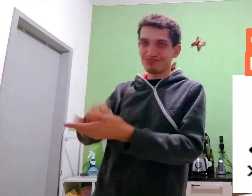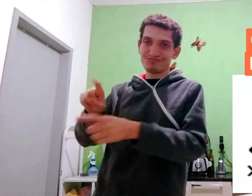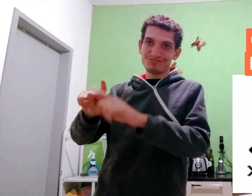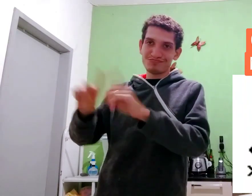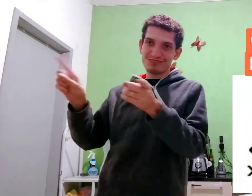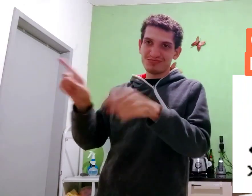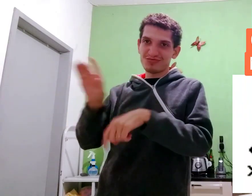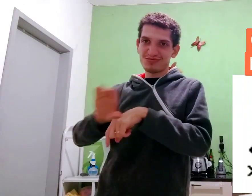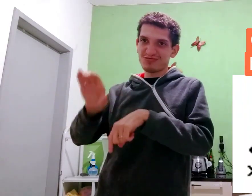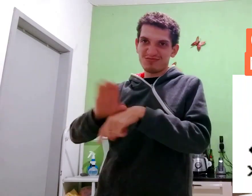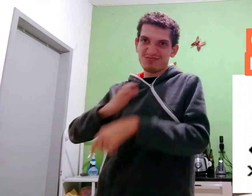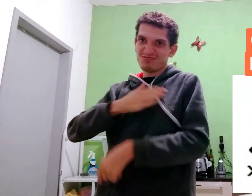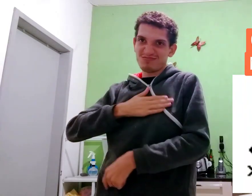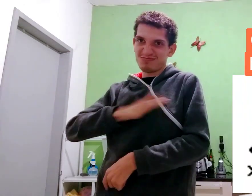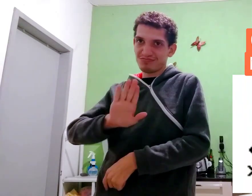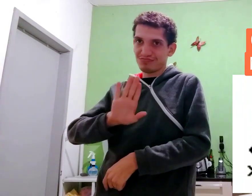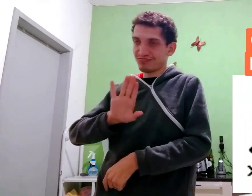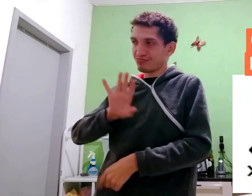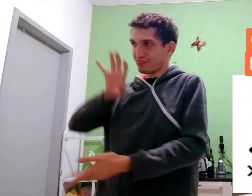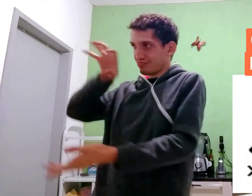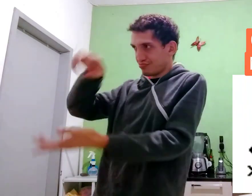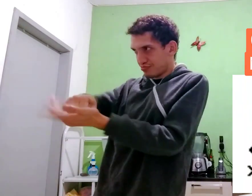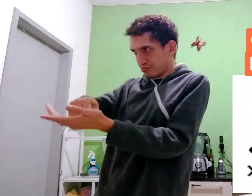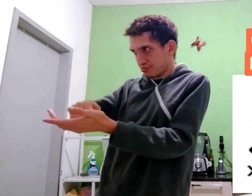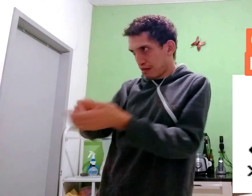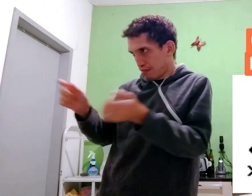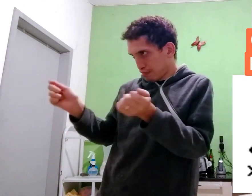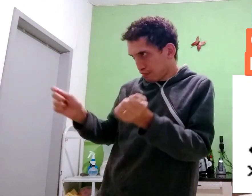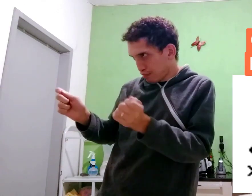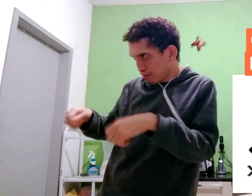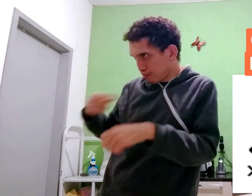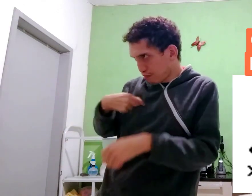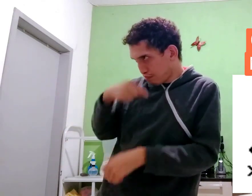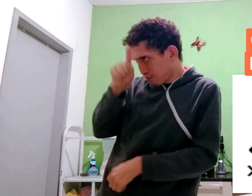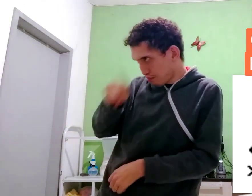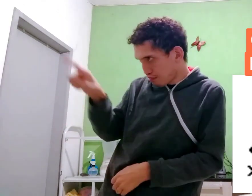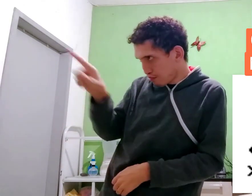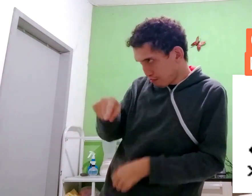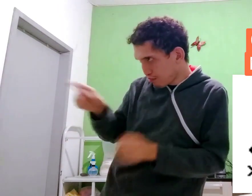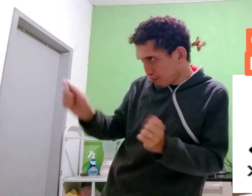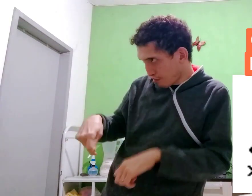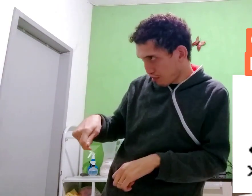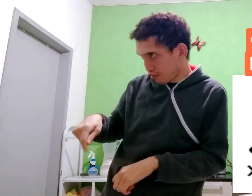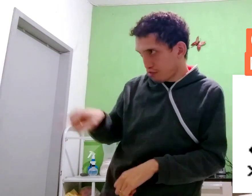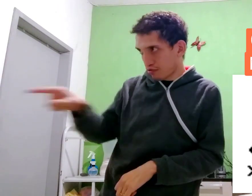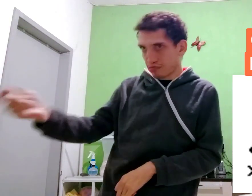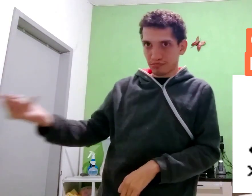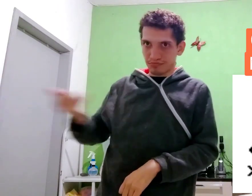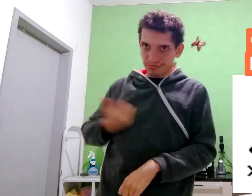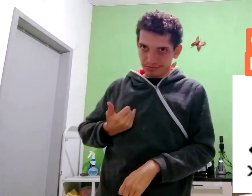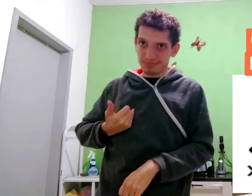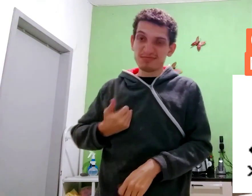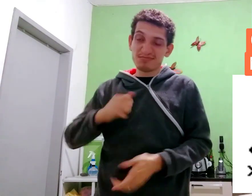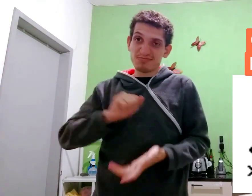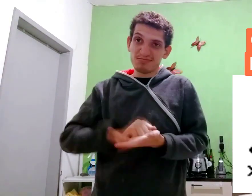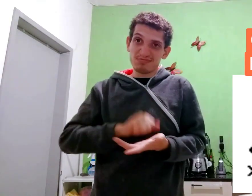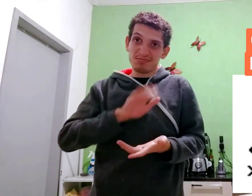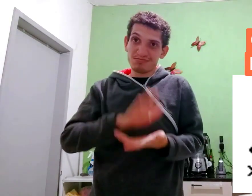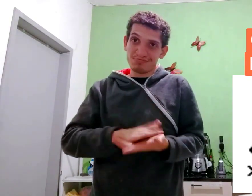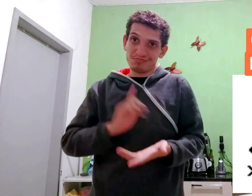Para dar. Vai ir. Mas curso. Você não. Matrícula. Dá? cancelar? Dá? Cadastro. Cancelar?